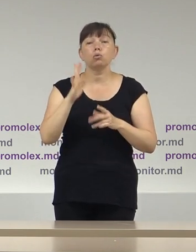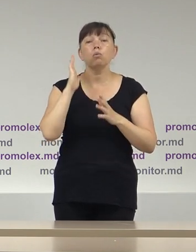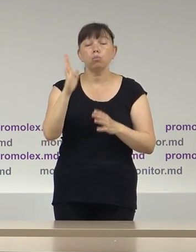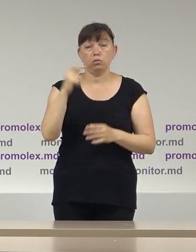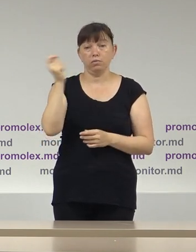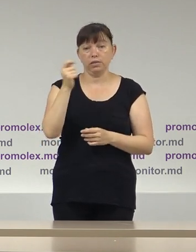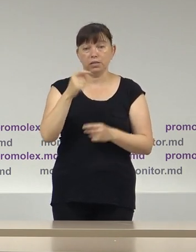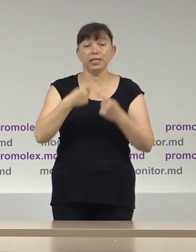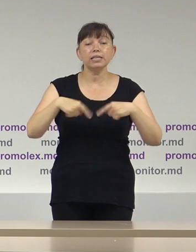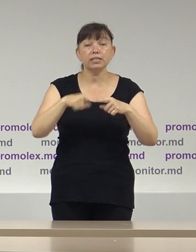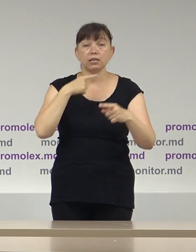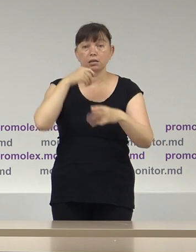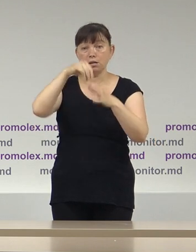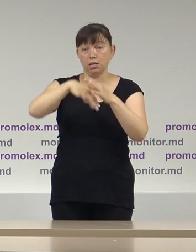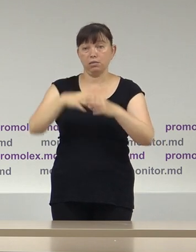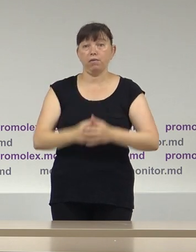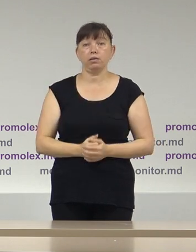duminică la secțiile de votare.